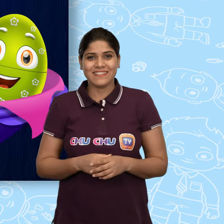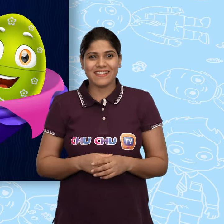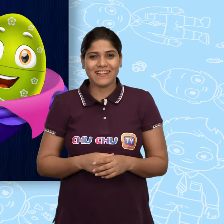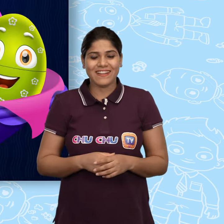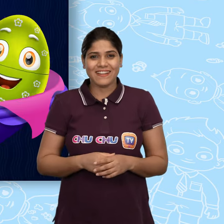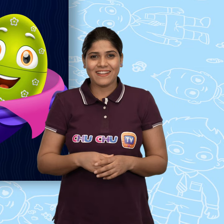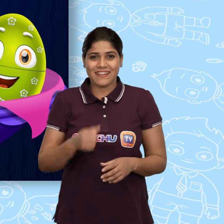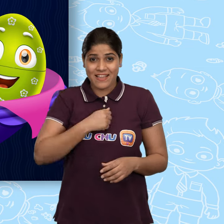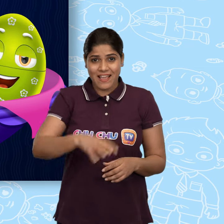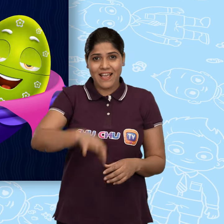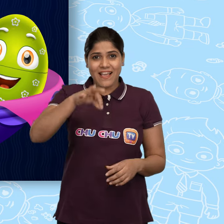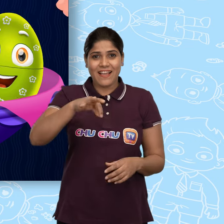मुझे उठाओ